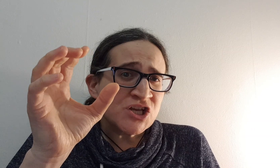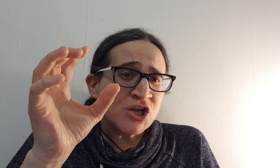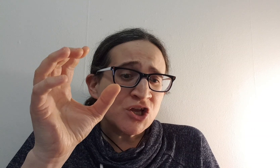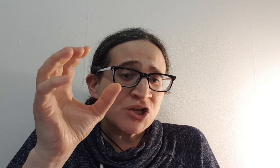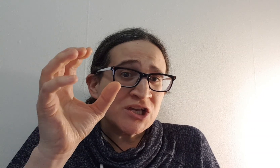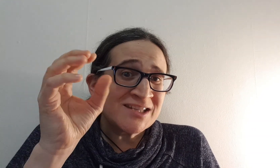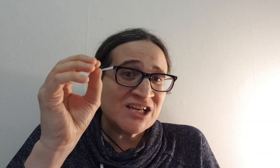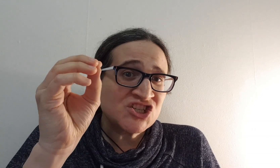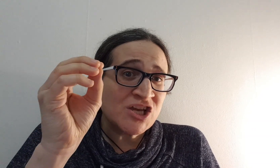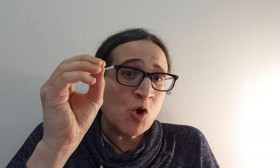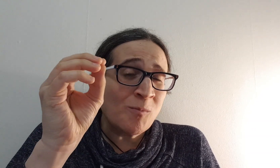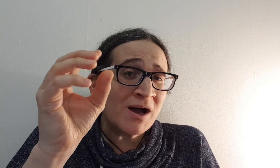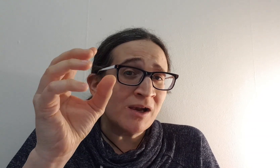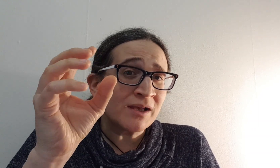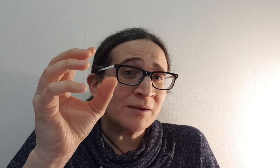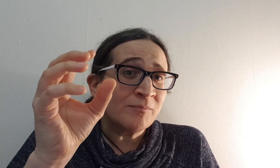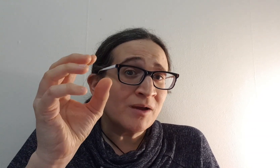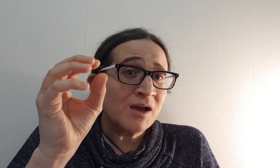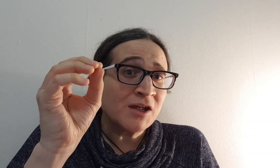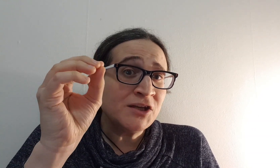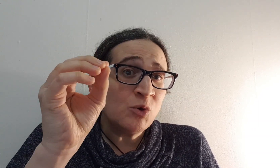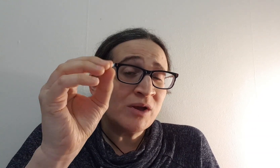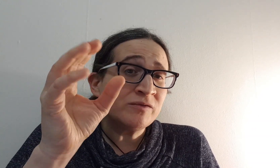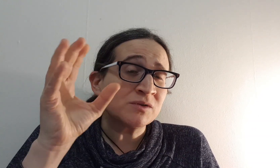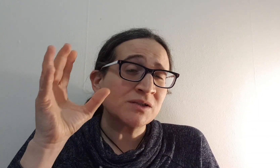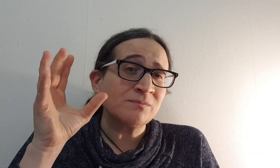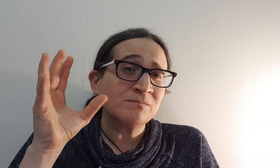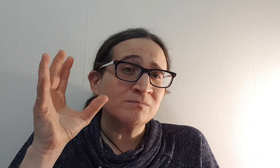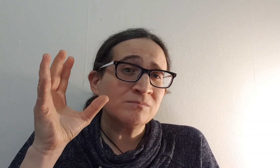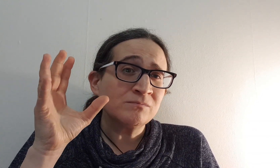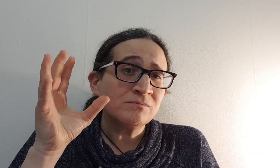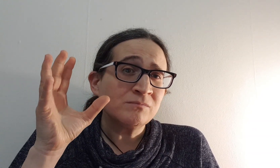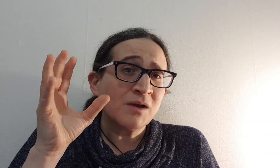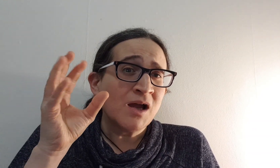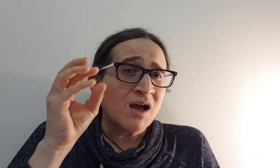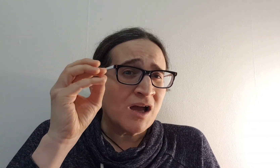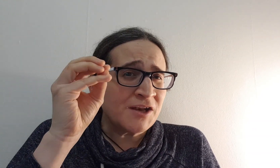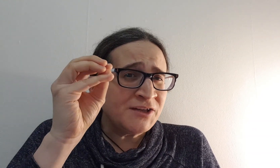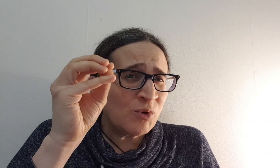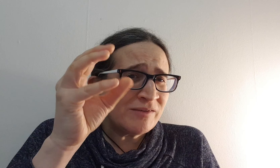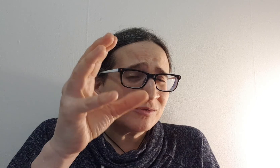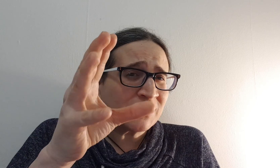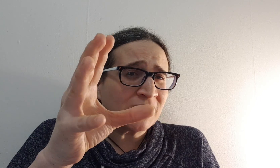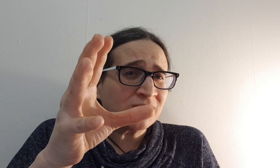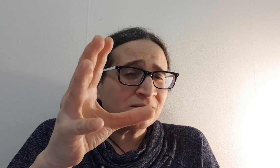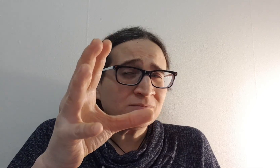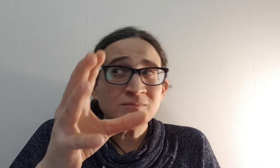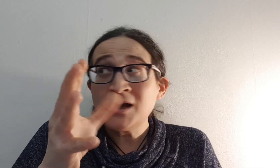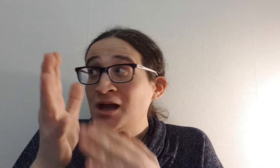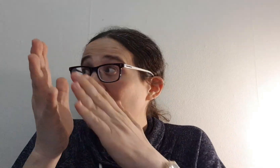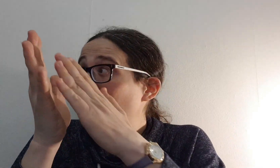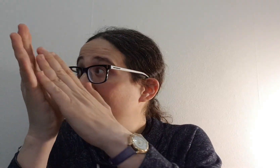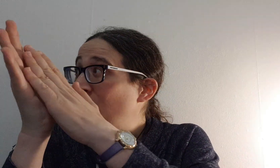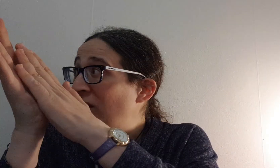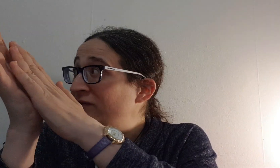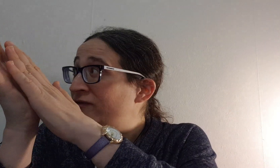שהתקשה לומר לכם אני אוהב אותך אני אוהב אותך אני אוהב